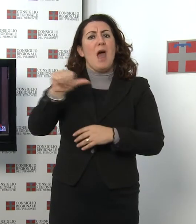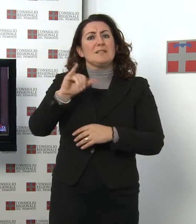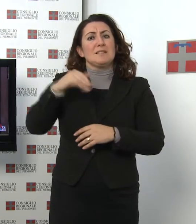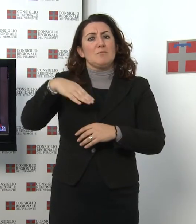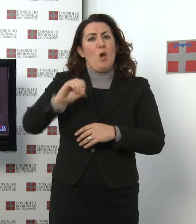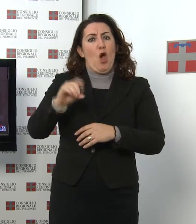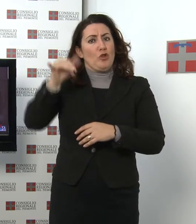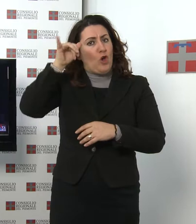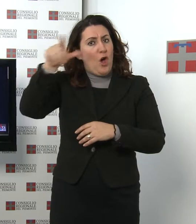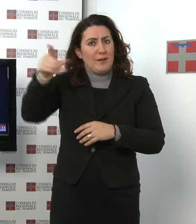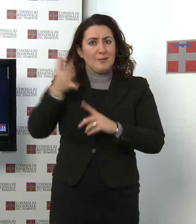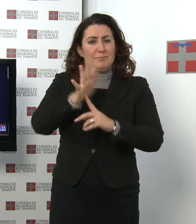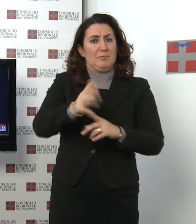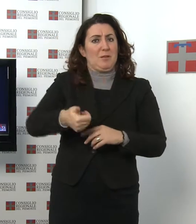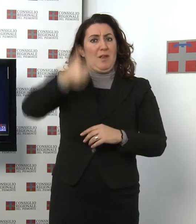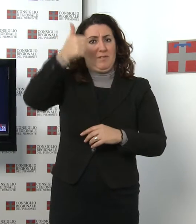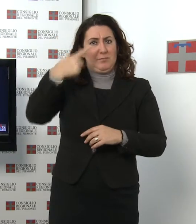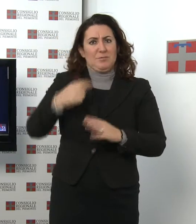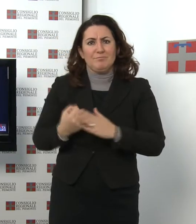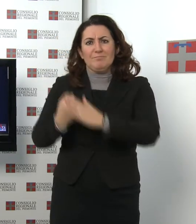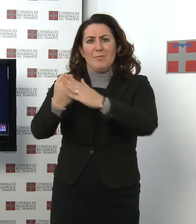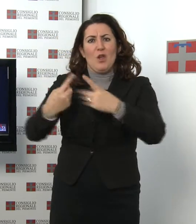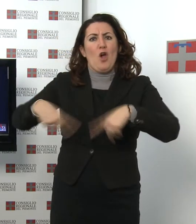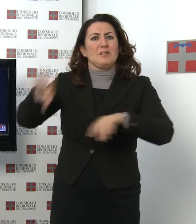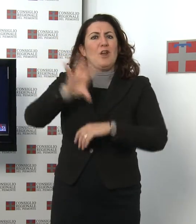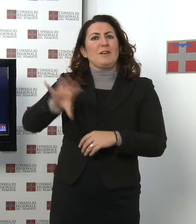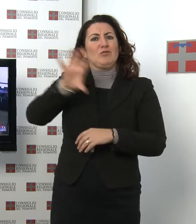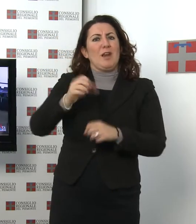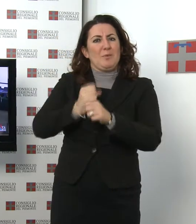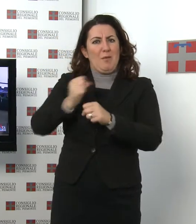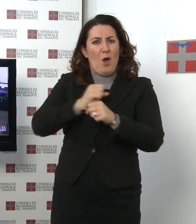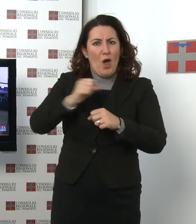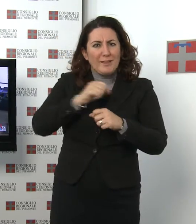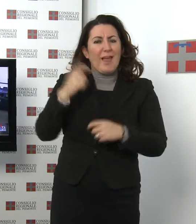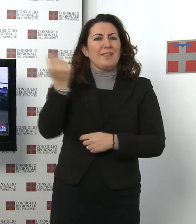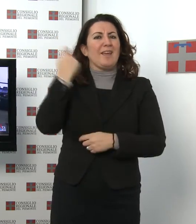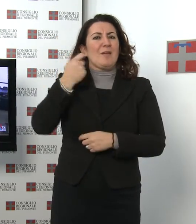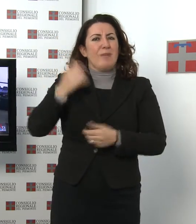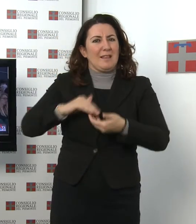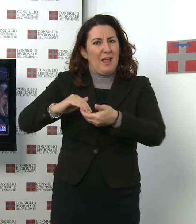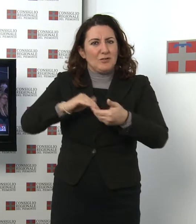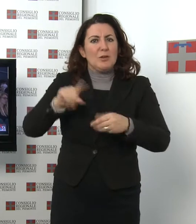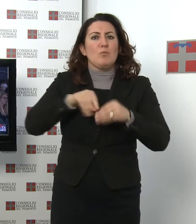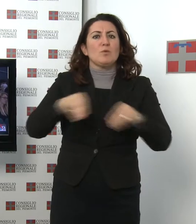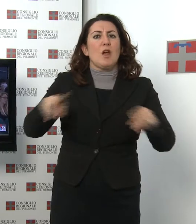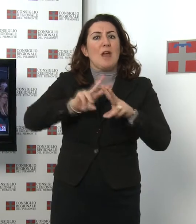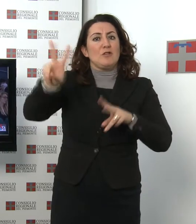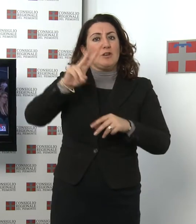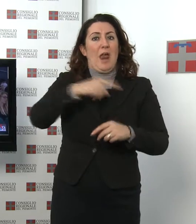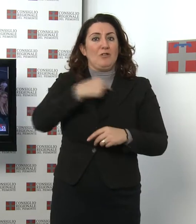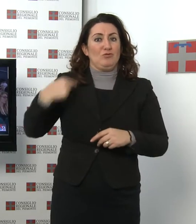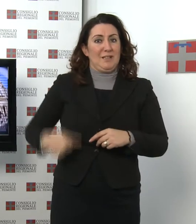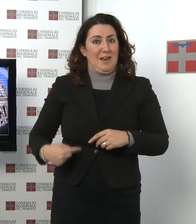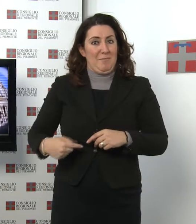sostegno del Consiglio regionale del Piemonte, Associazione per il Tibet e i diritti umani, del Museo Nazionale del Cinema e di The Epoch